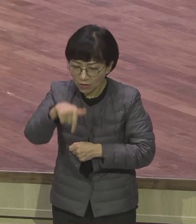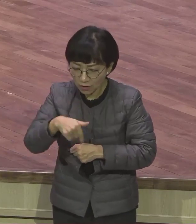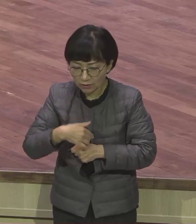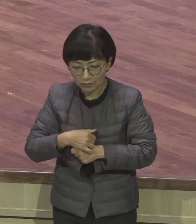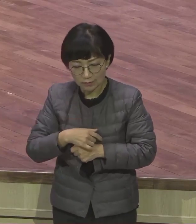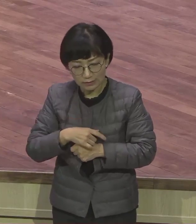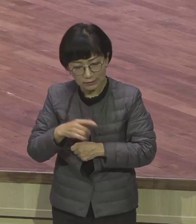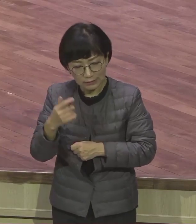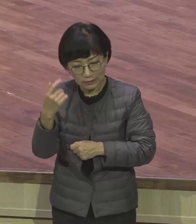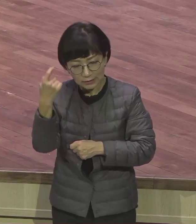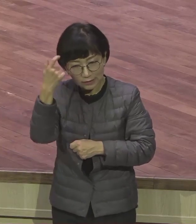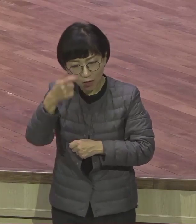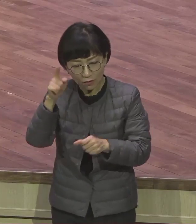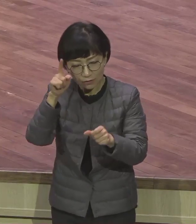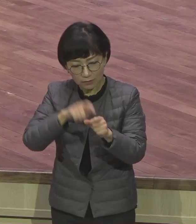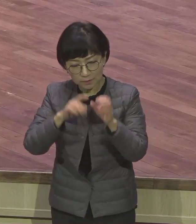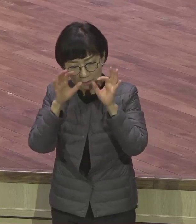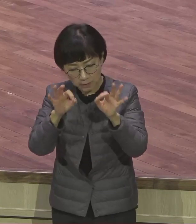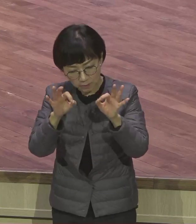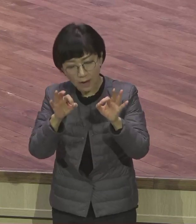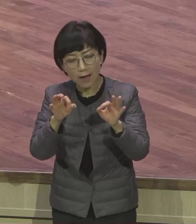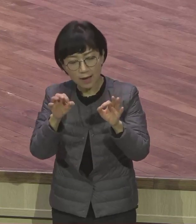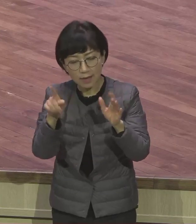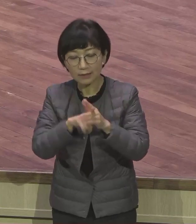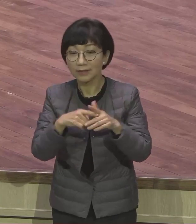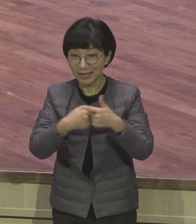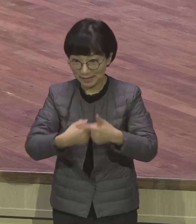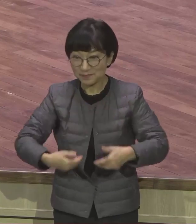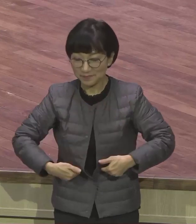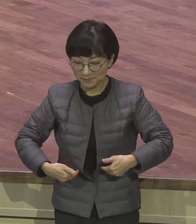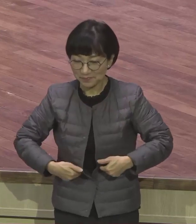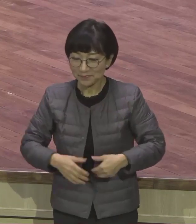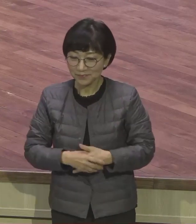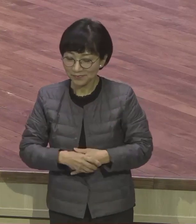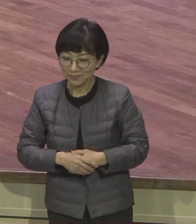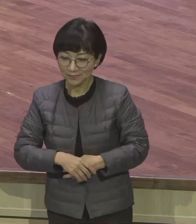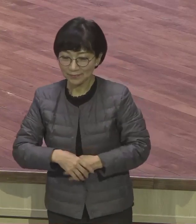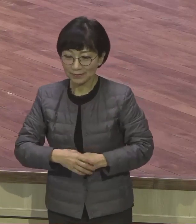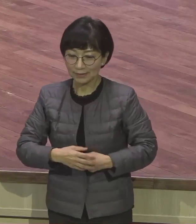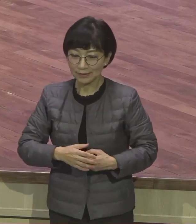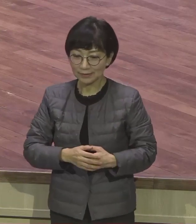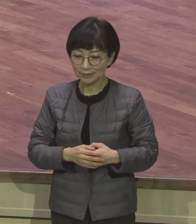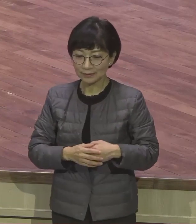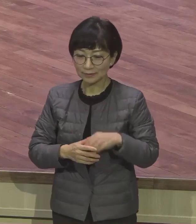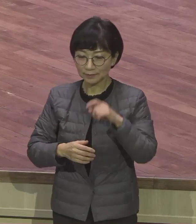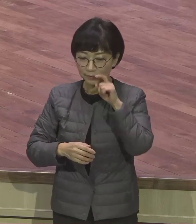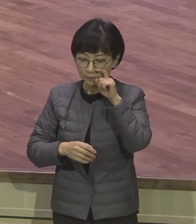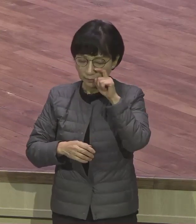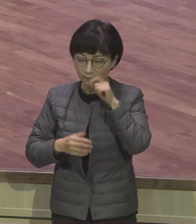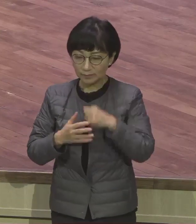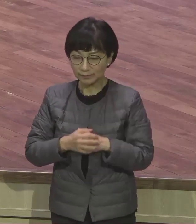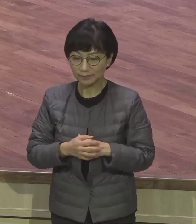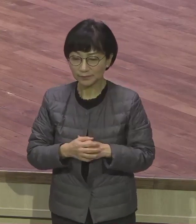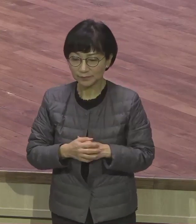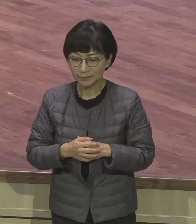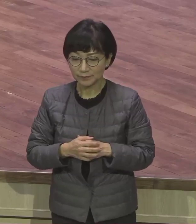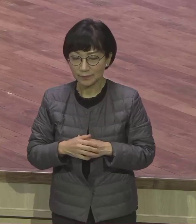할 수 있는가 그래서 우리가 신앙생활 속에 승리의 삶을 살 수 있도록